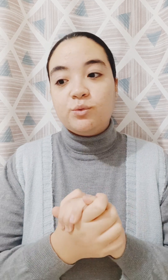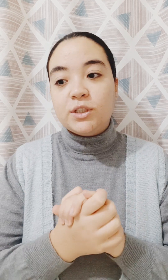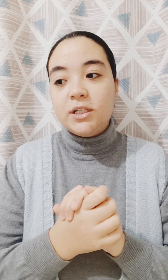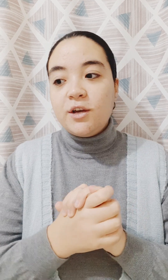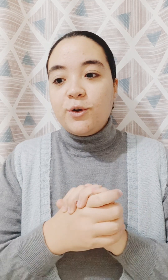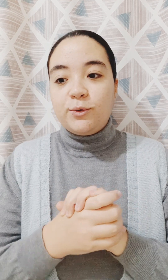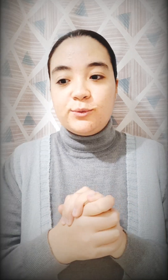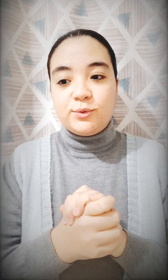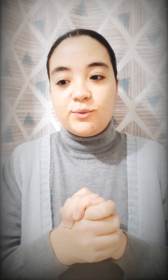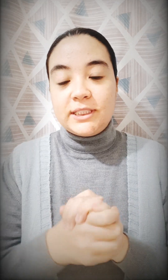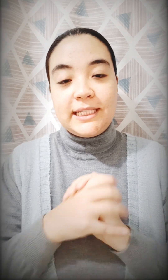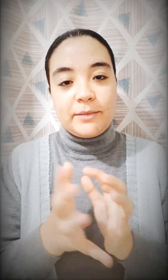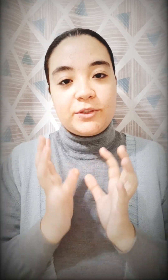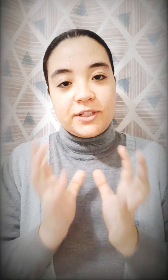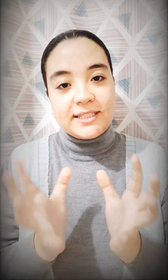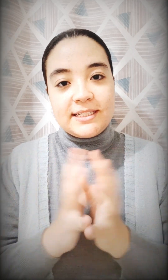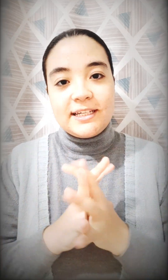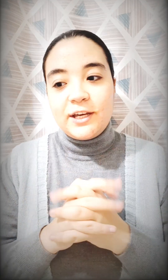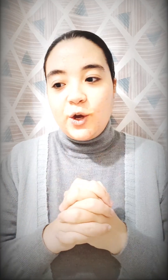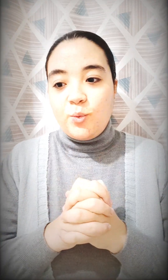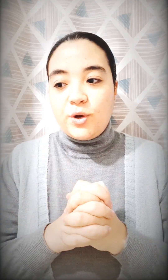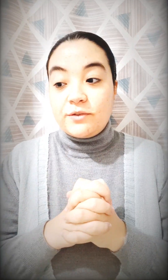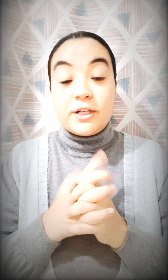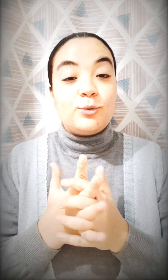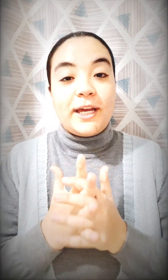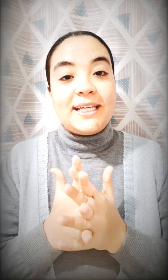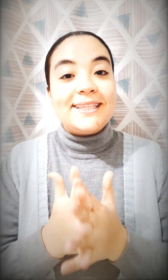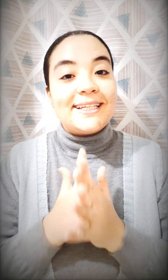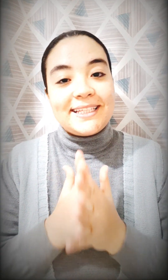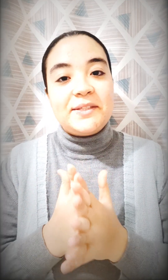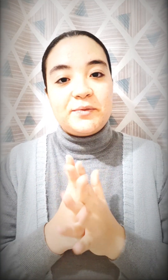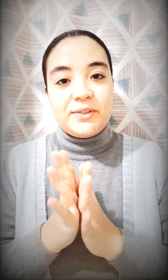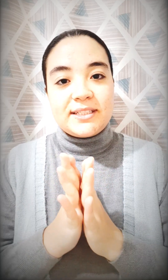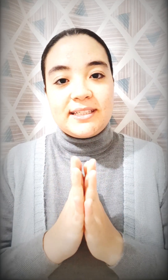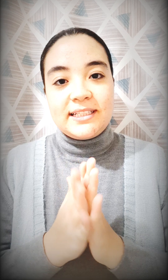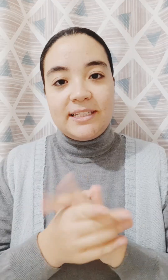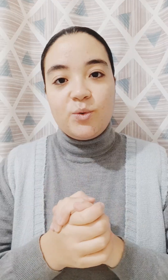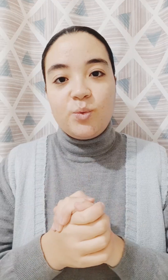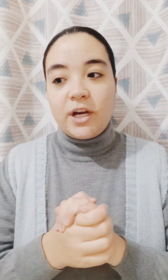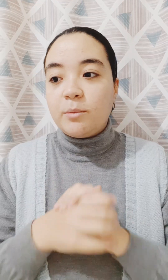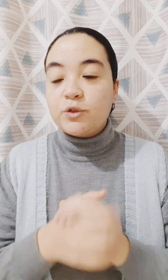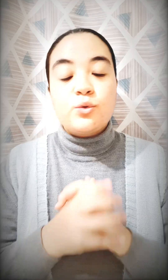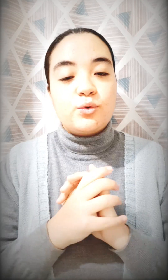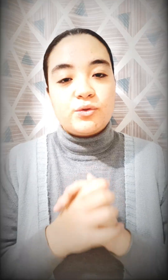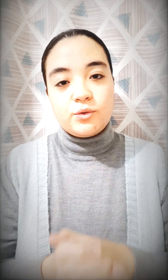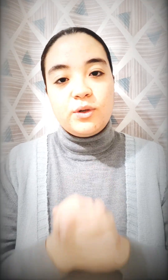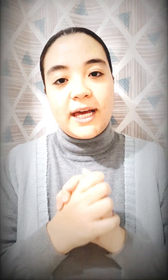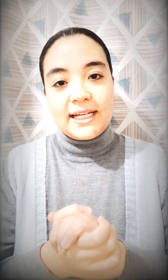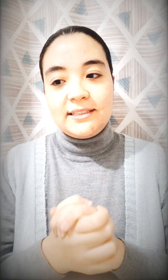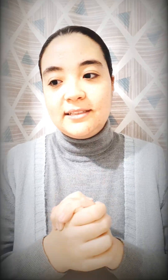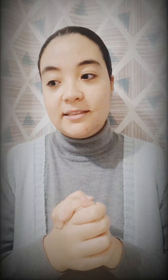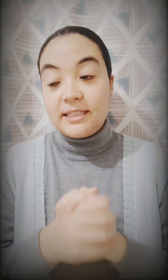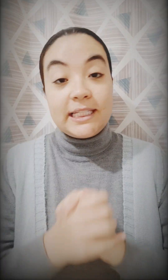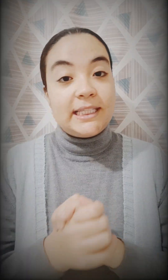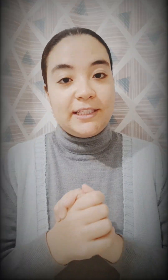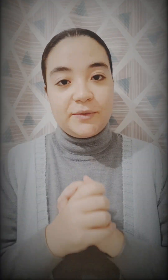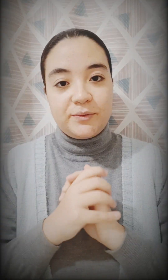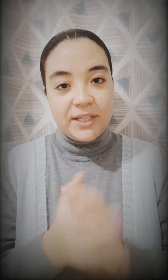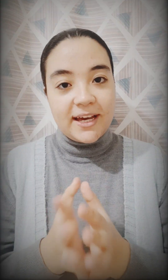كنتوا الدعم الرئيسي و فرقتوا معايا جدا جدا في السنة دي و أنا بشكر كل حد سندني فيها